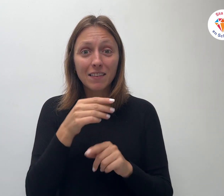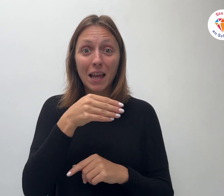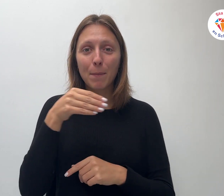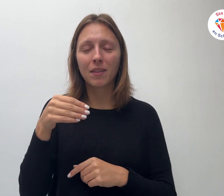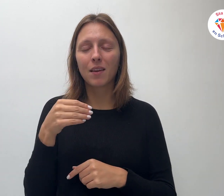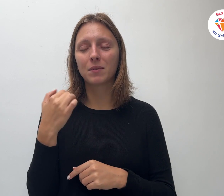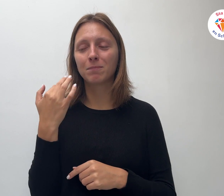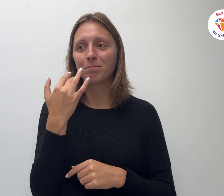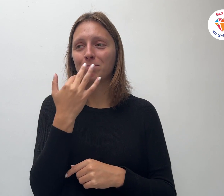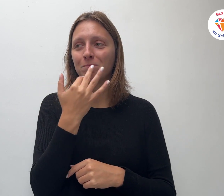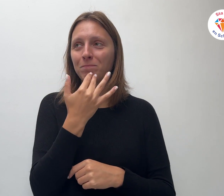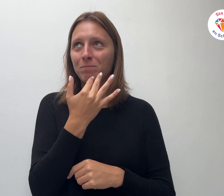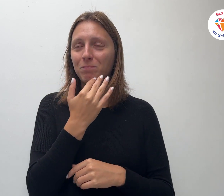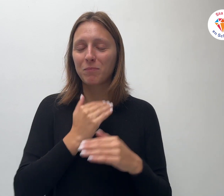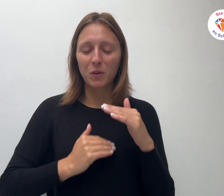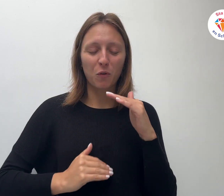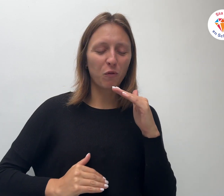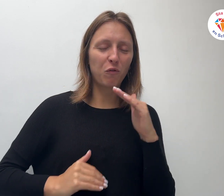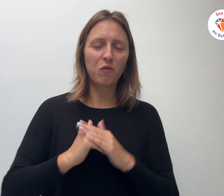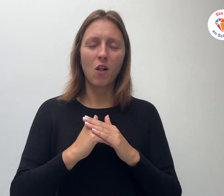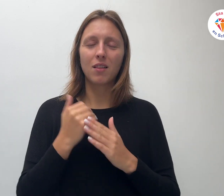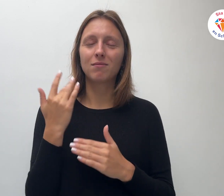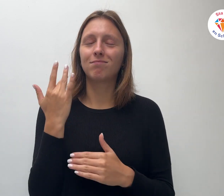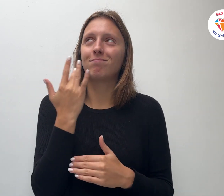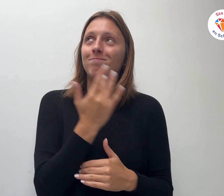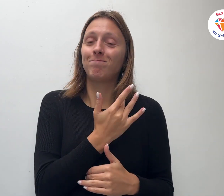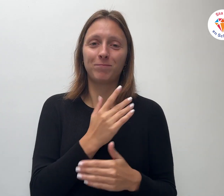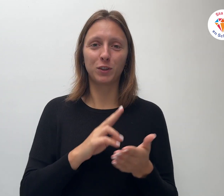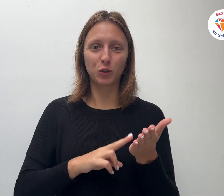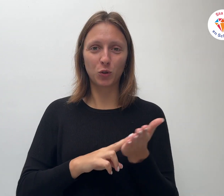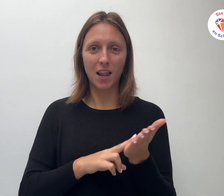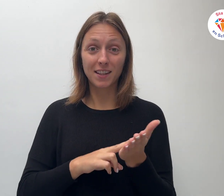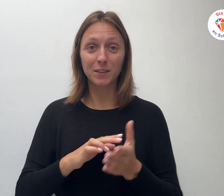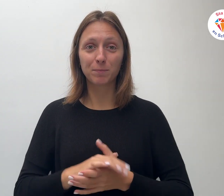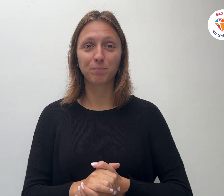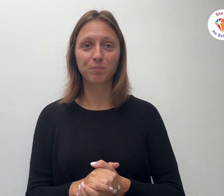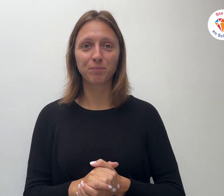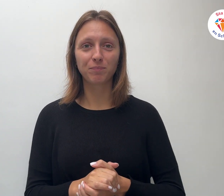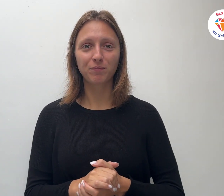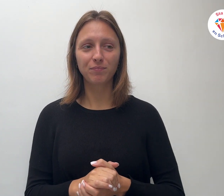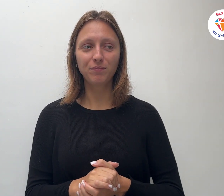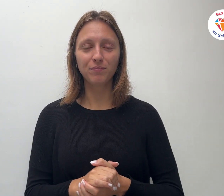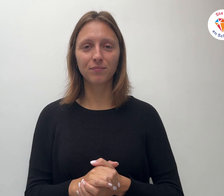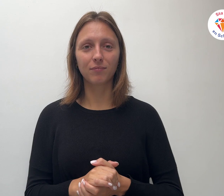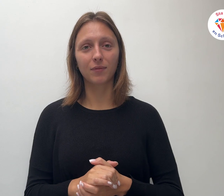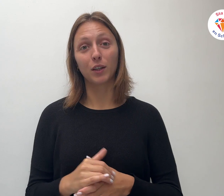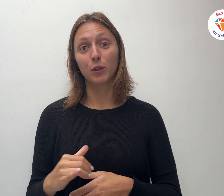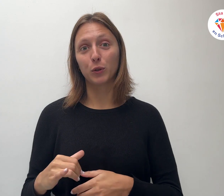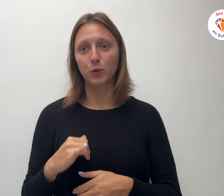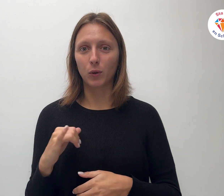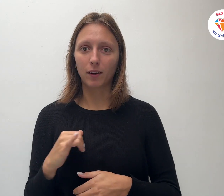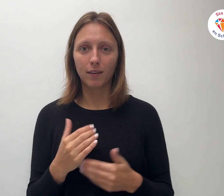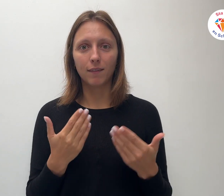gevuld is met overheerlijke chocolade. Natuurlijk gaat mijn overdenking ten diepste niet over M&M's,